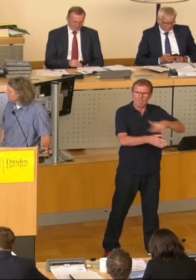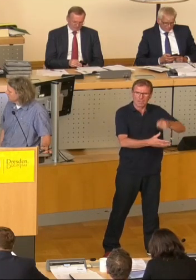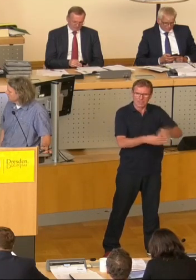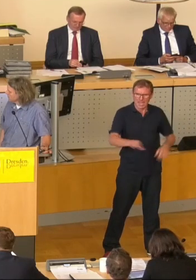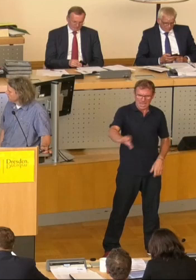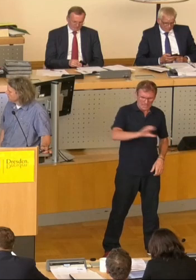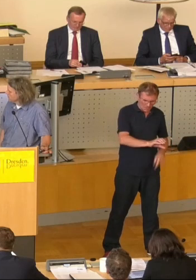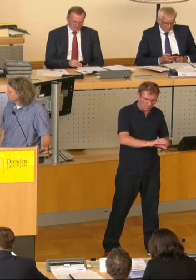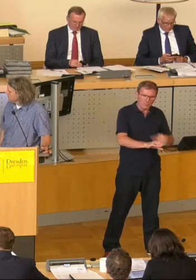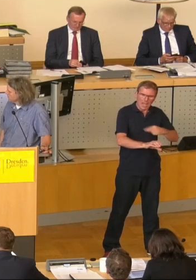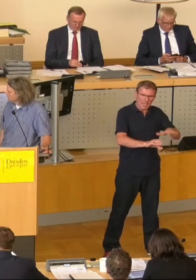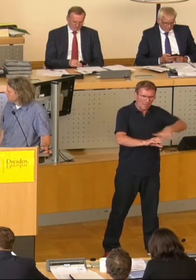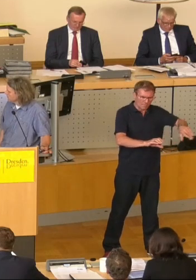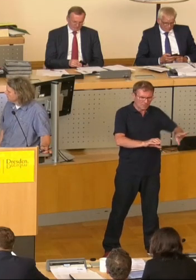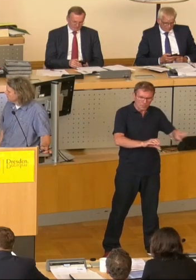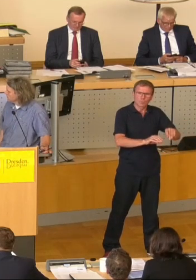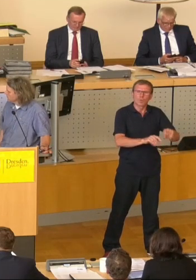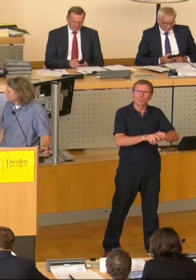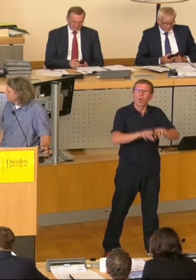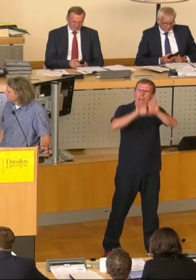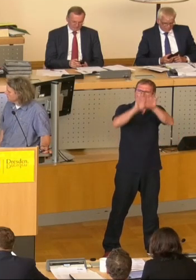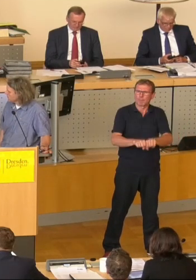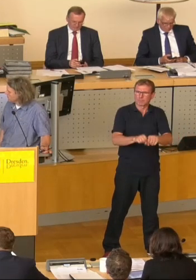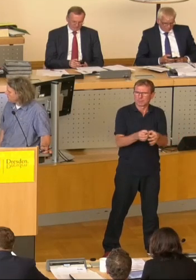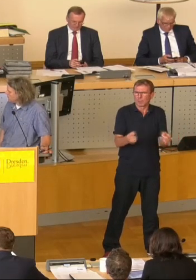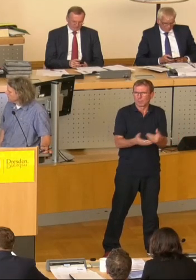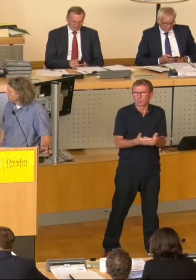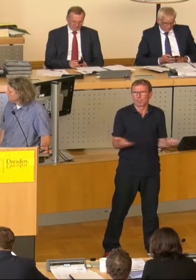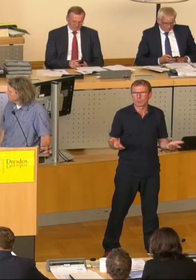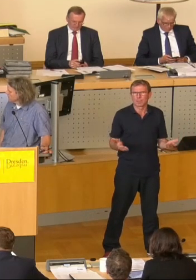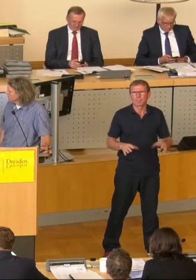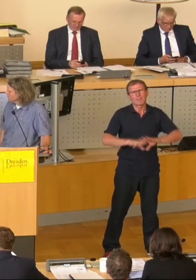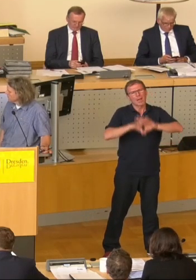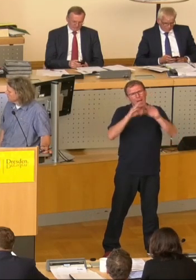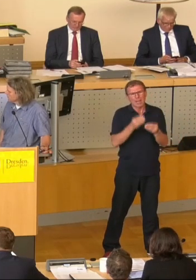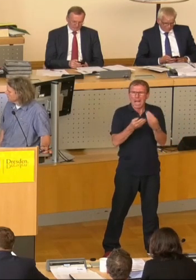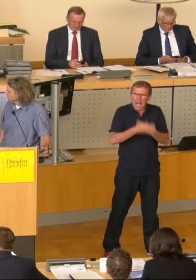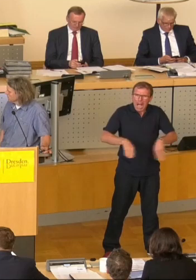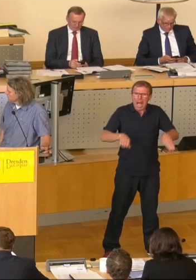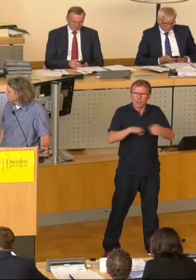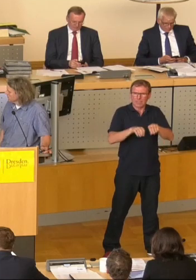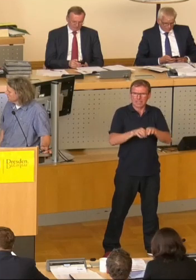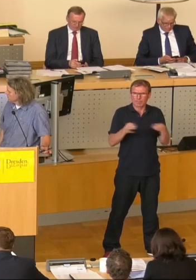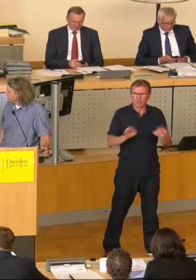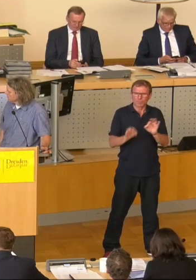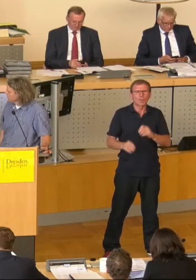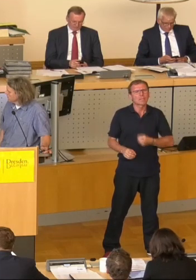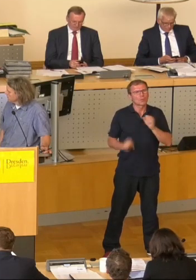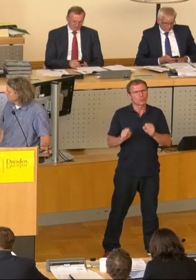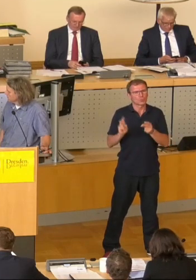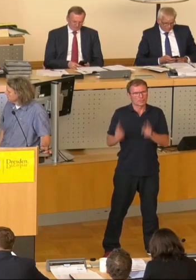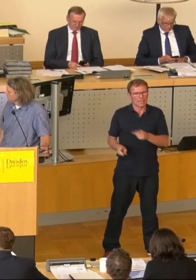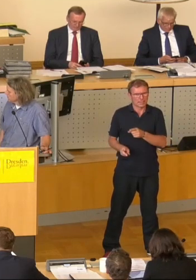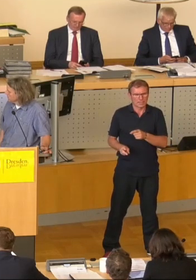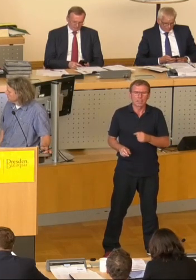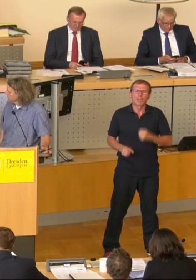nutzt eben auch eigene Flächen zum Beispiel für Abrissmaßnahmen. Sämtliche Kompensationsmaßnahmen des Naturschutzrechts werden bei der